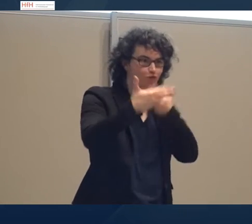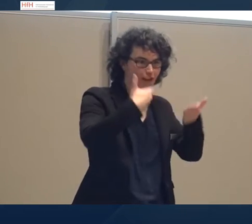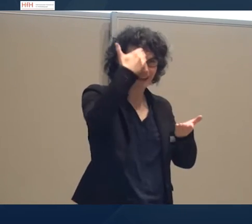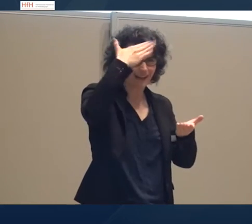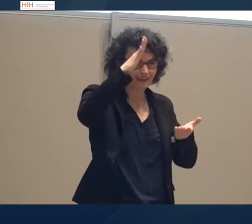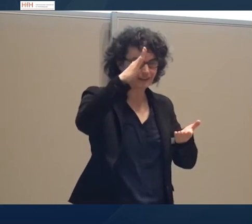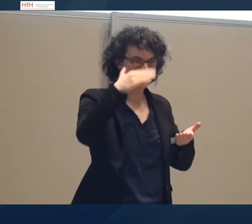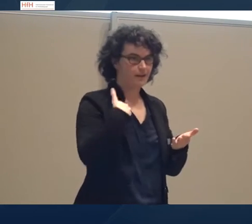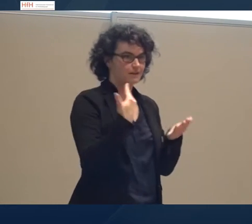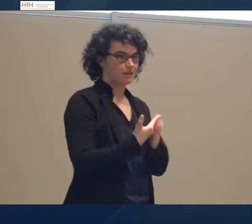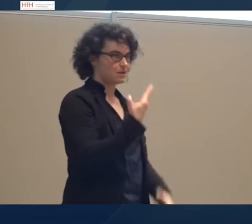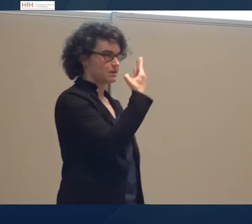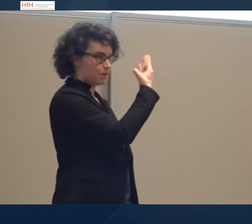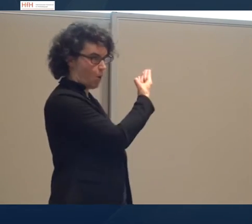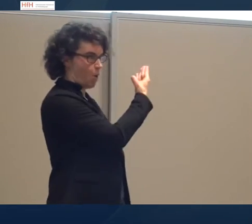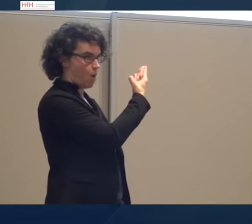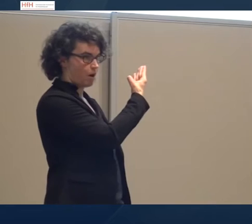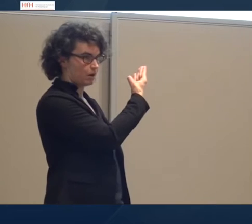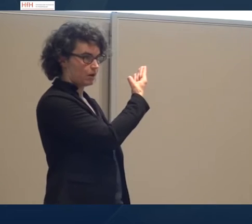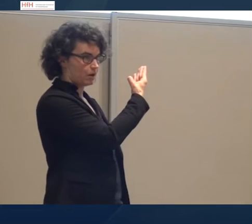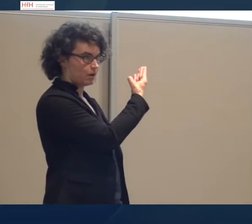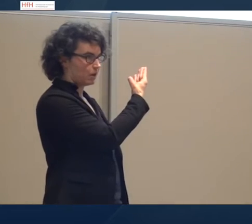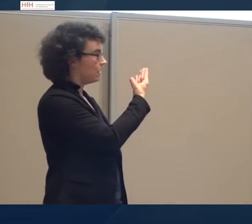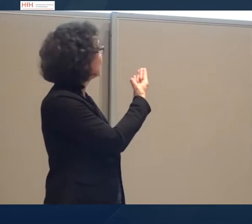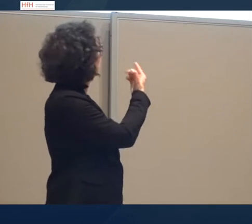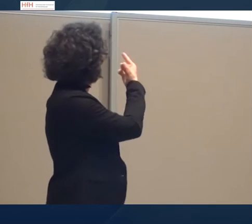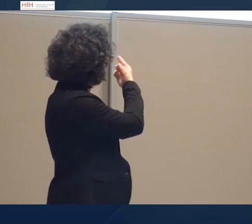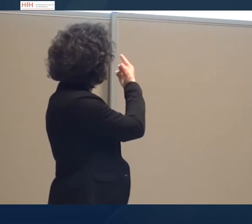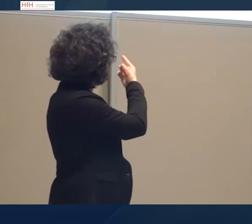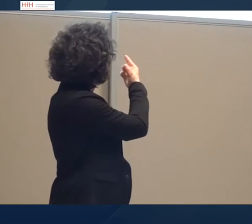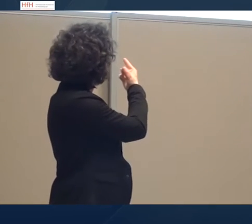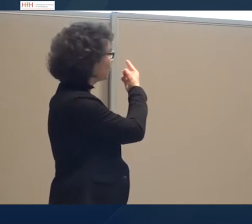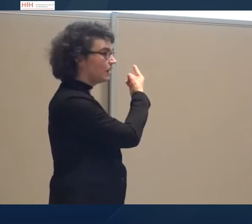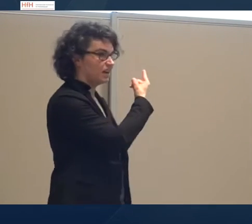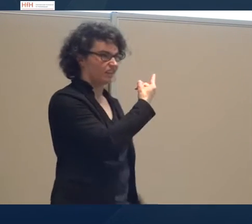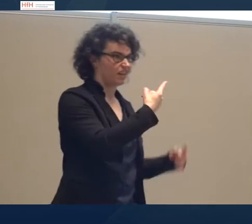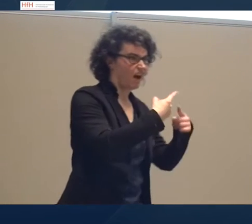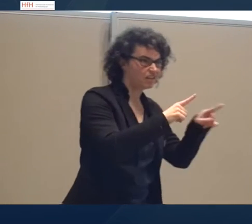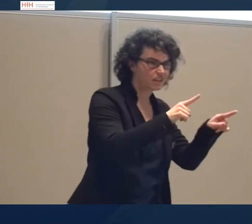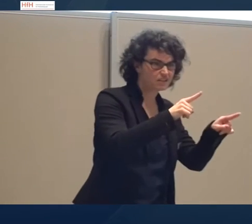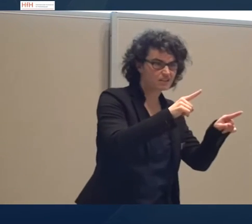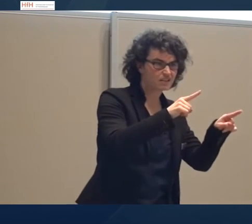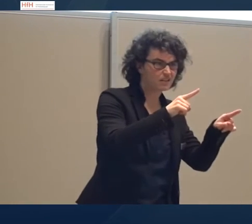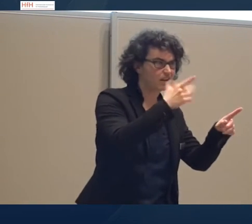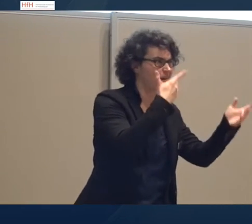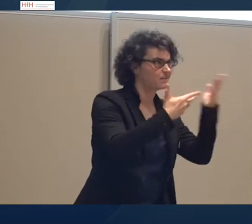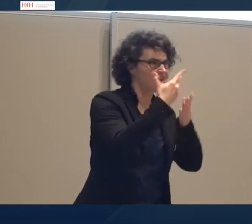stoßen, wenn es plötzlich so erzählt werden würde, wie es hier in einem Polizeibrich stehen würde.